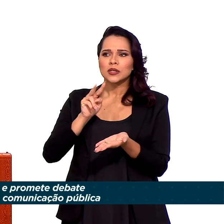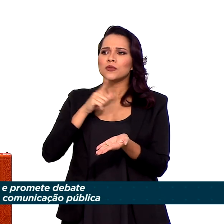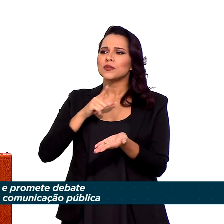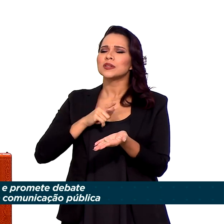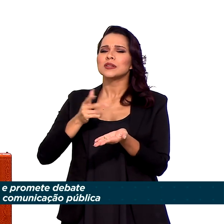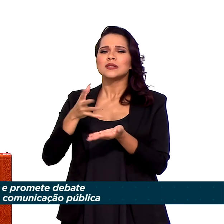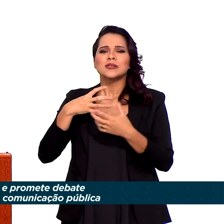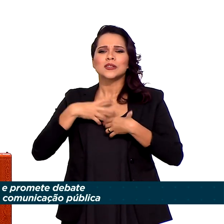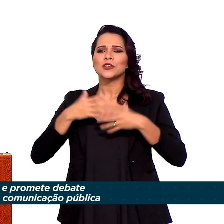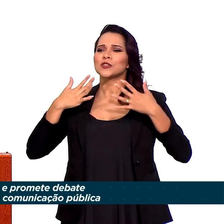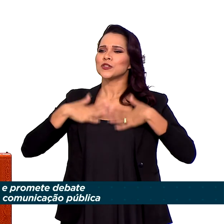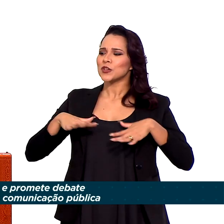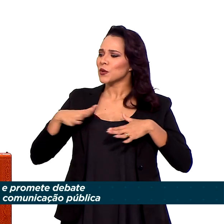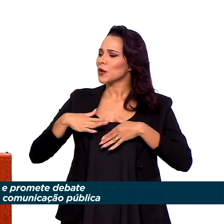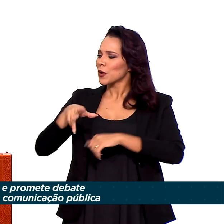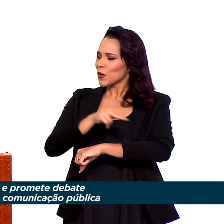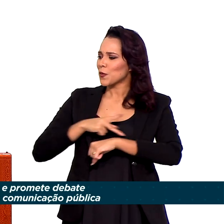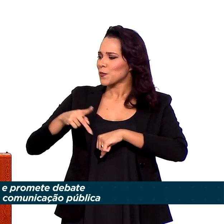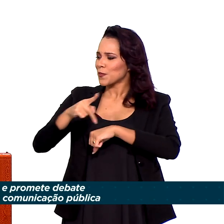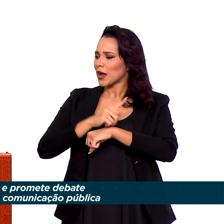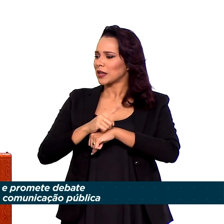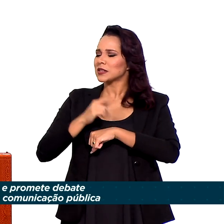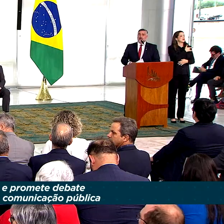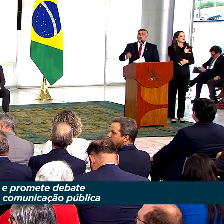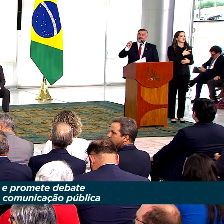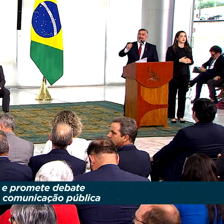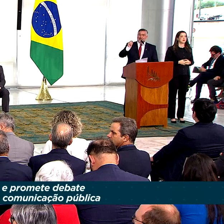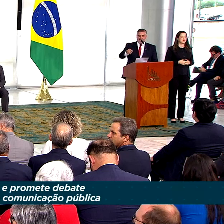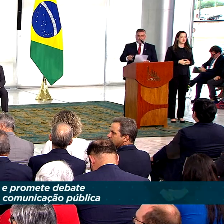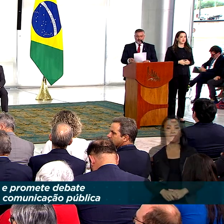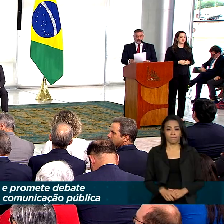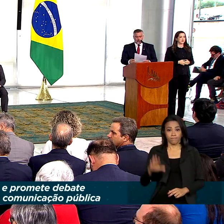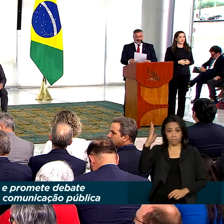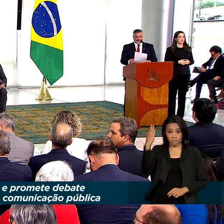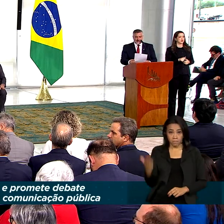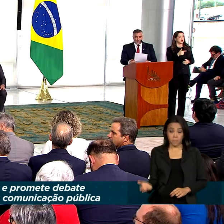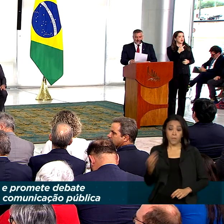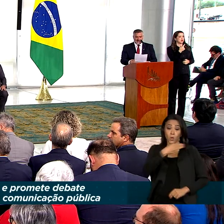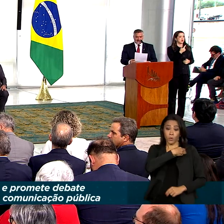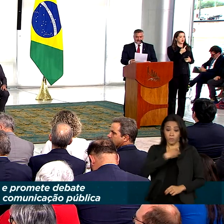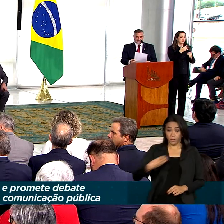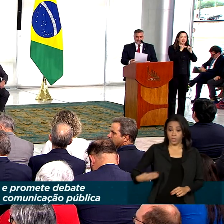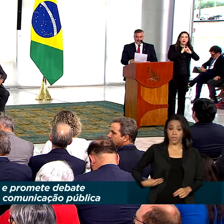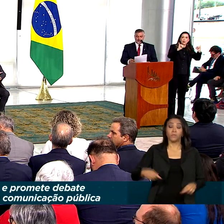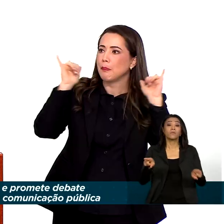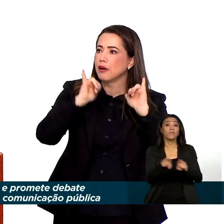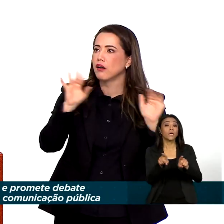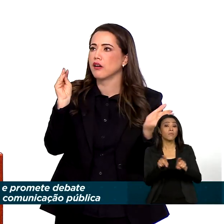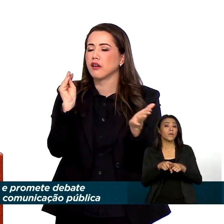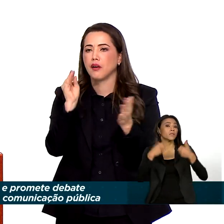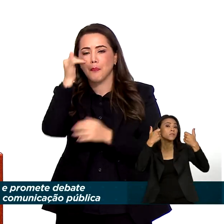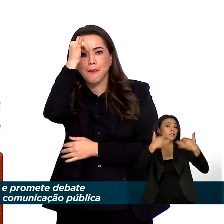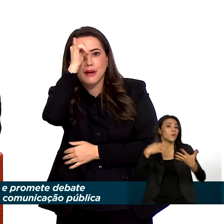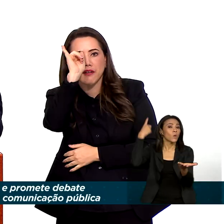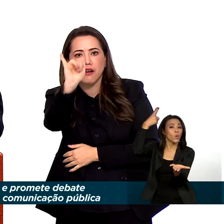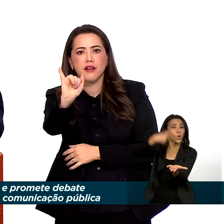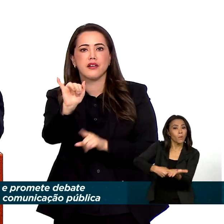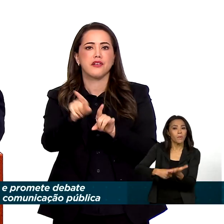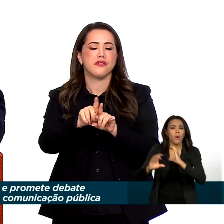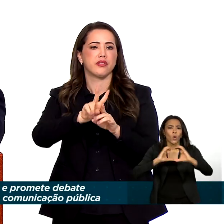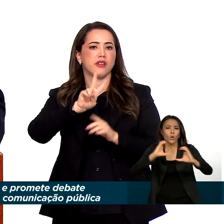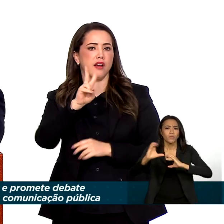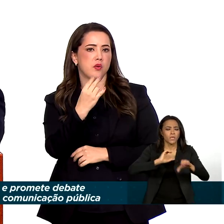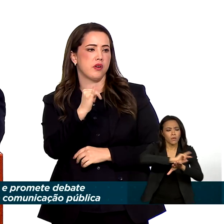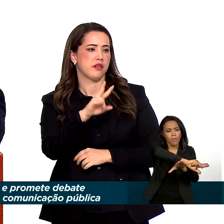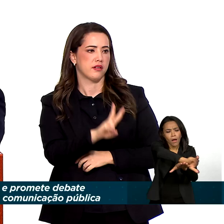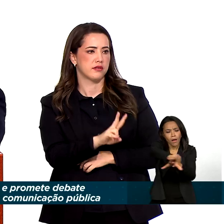tranquila rumo ao país que queremos construir. O ministro Paulo Pimenta também se comprometeu com uma comunicação plural